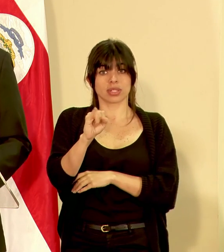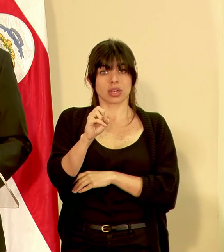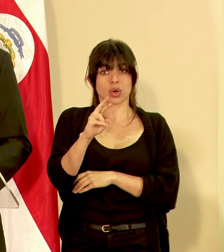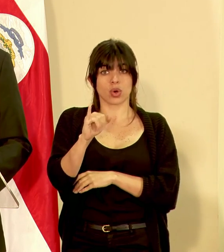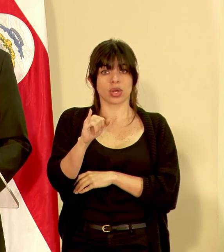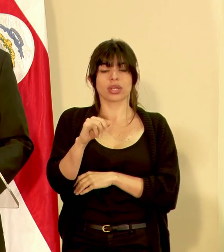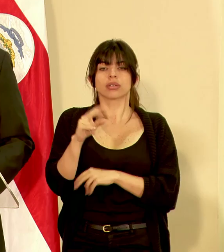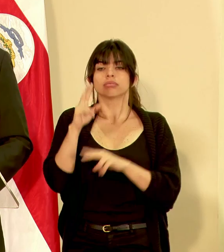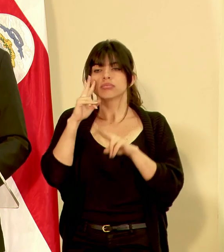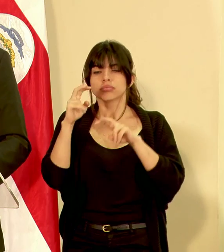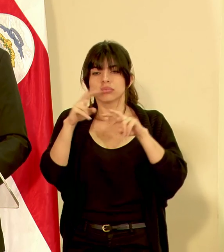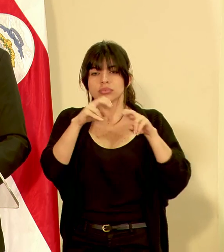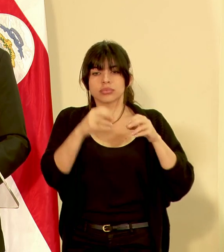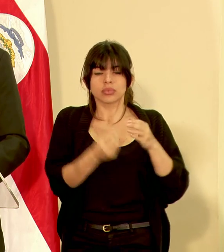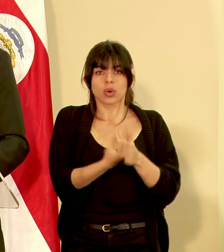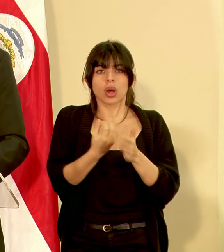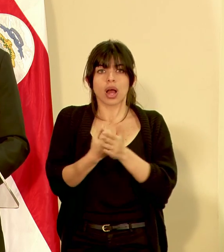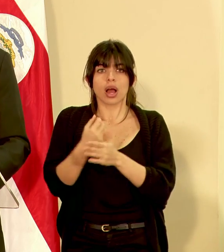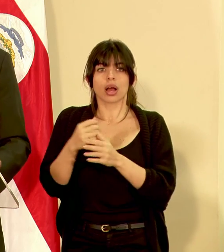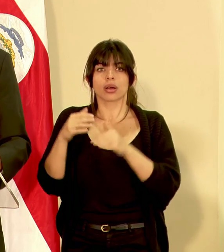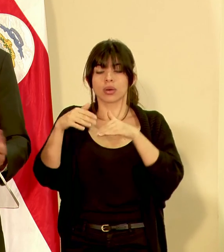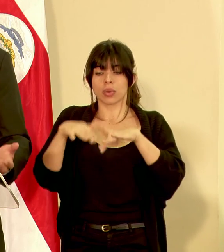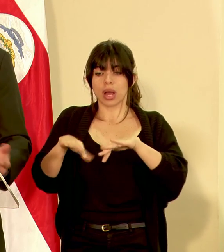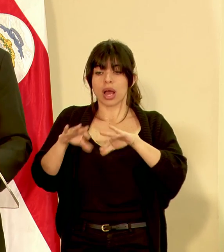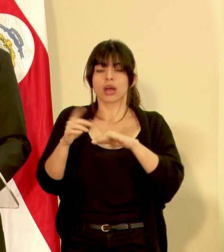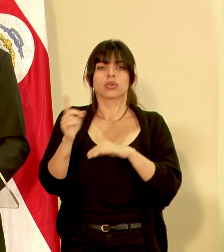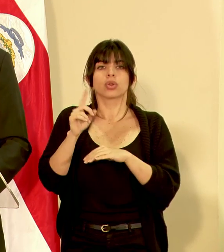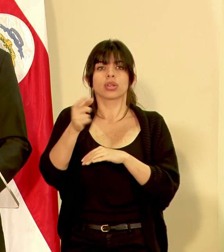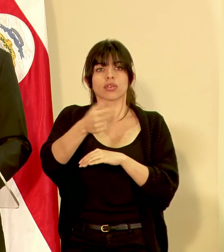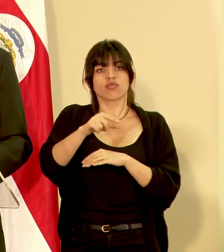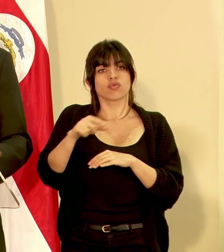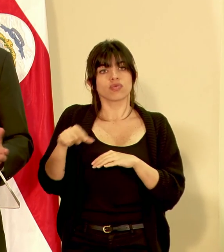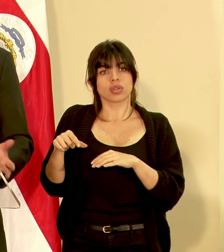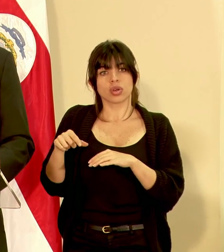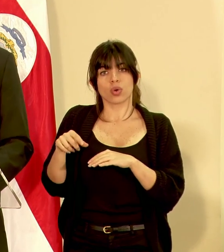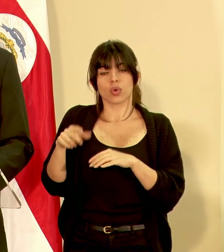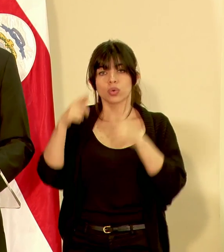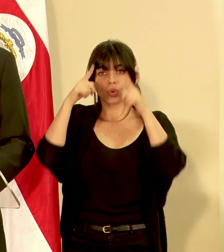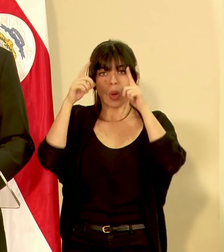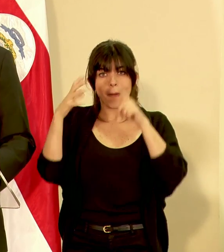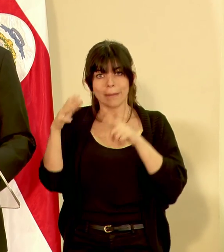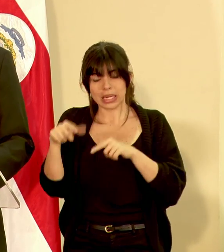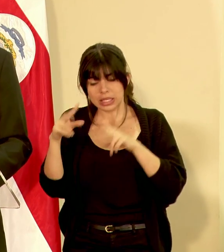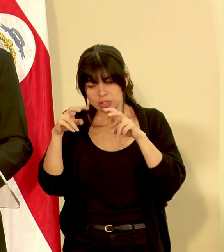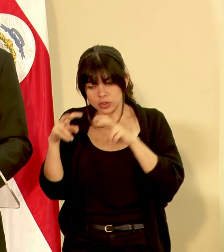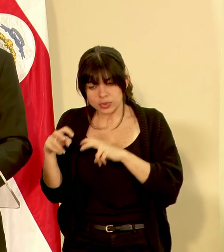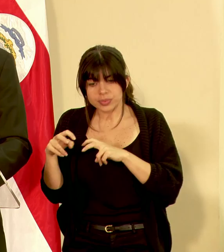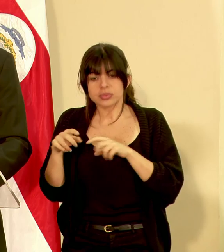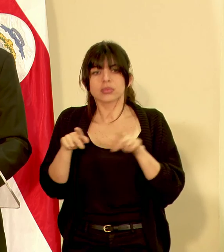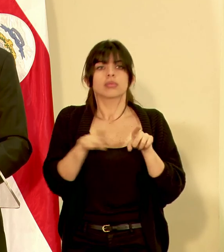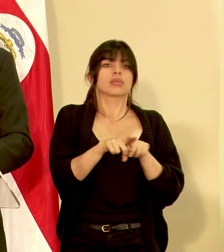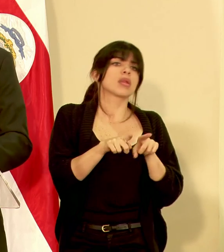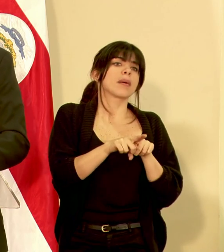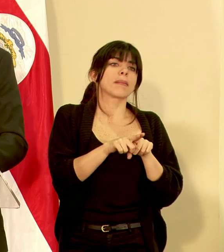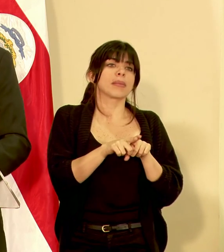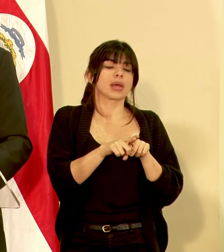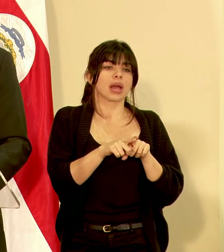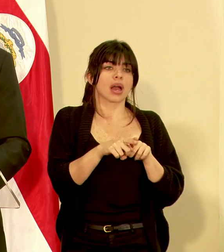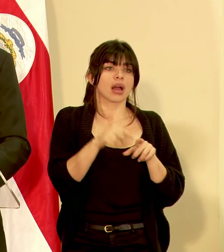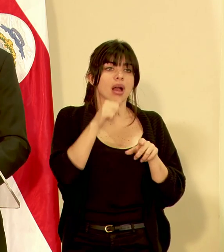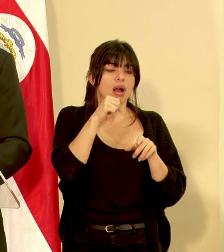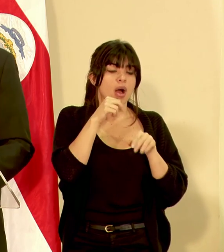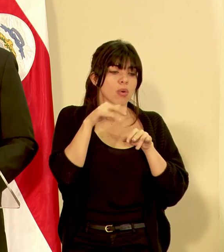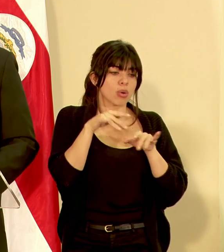sido la inspección de cuencas se han inspeccionado la cuenca del río Toro Amarillo las cuencas que drenan